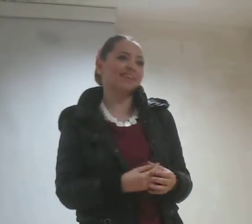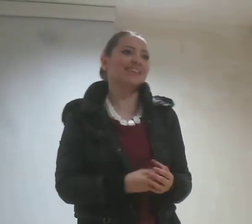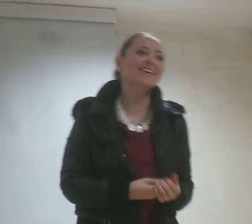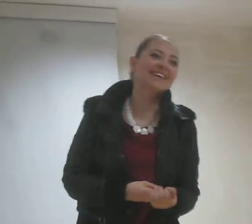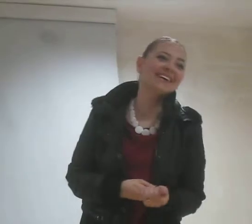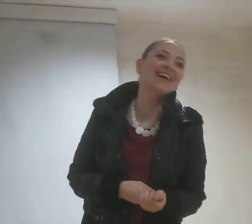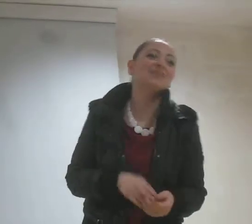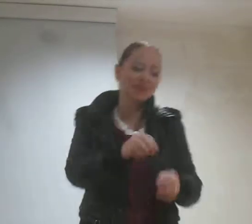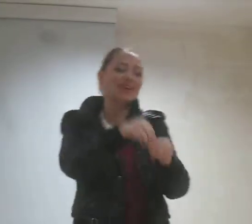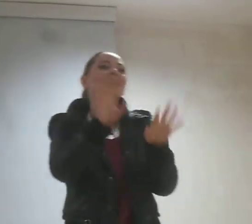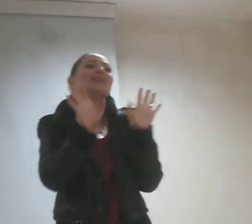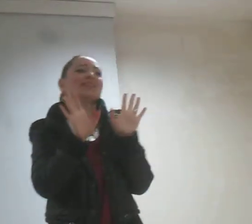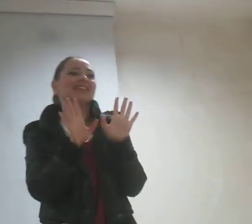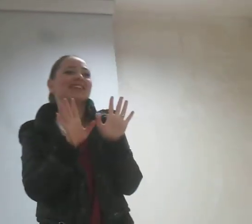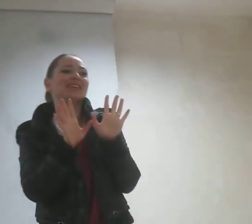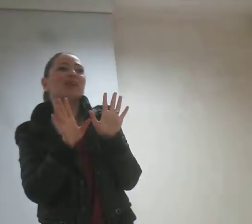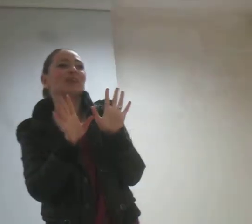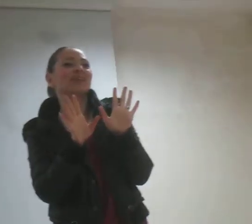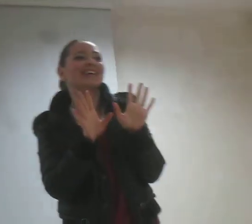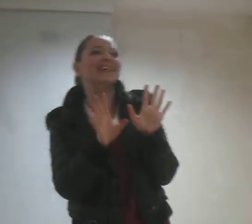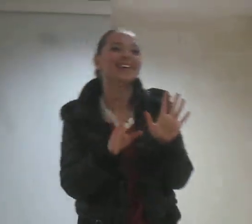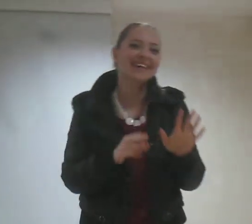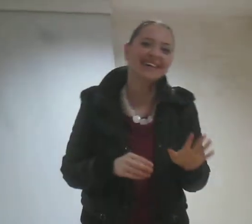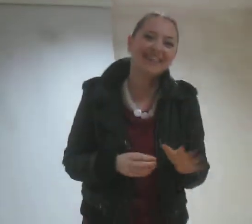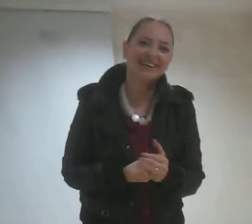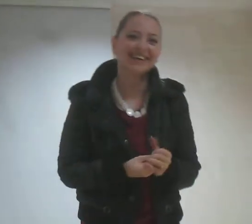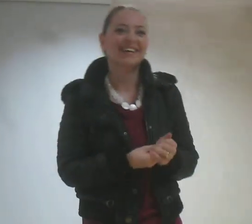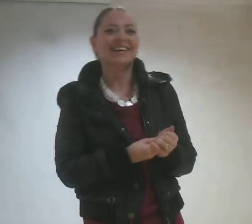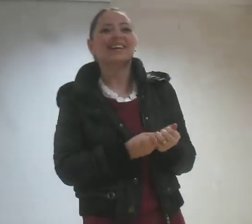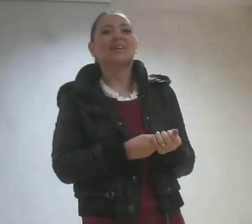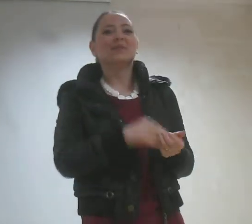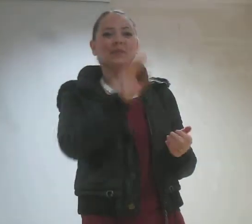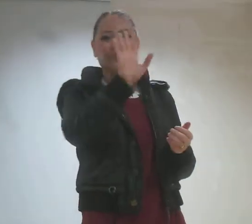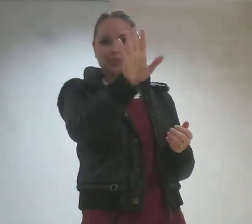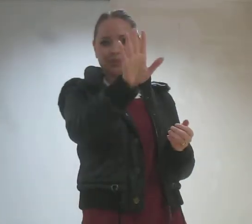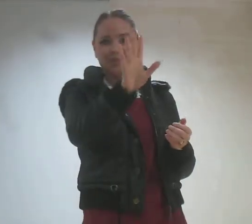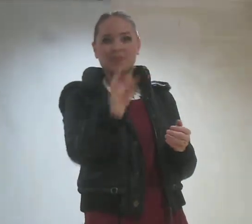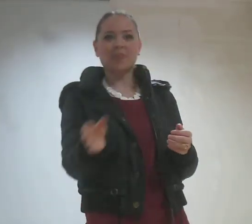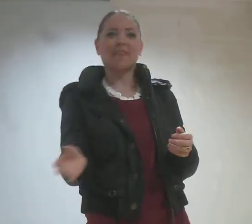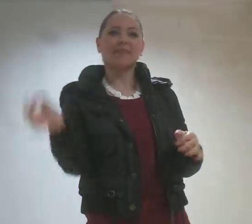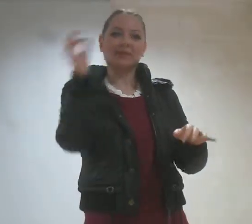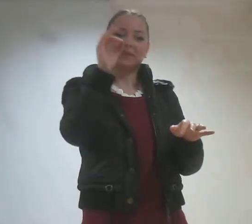Ama böyle işaretiyle olmayacak. 10 dakika yeter. Beş dakika.